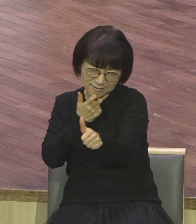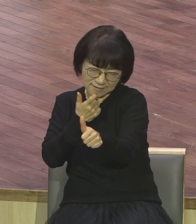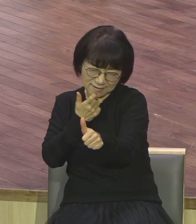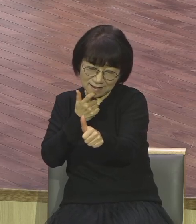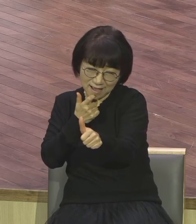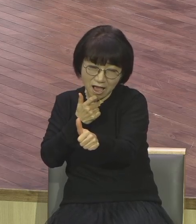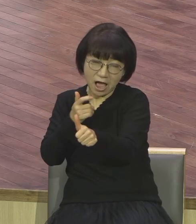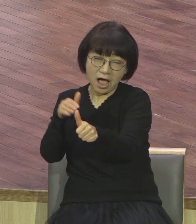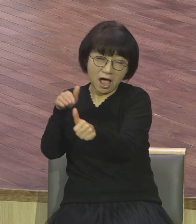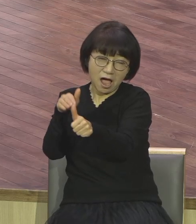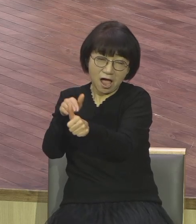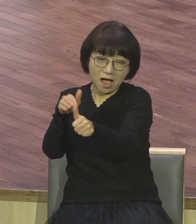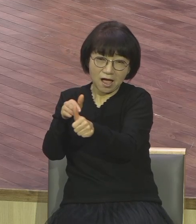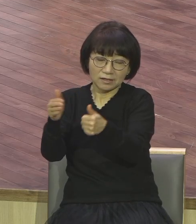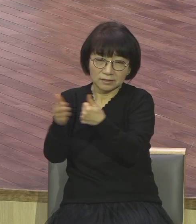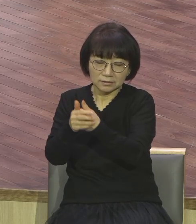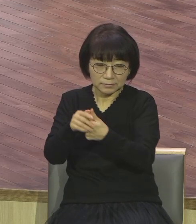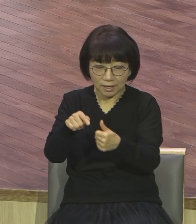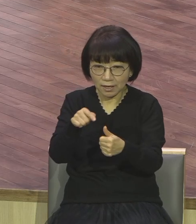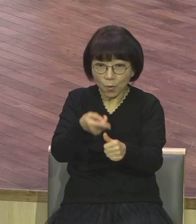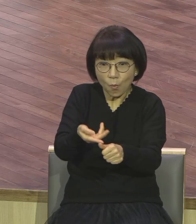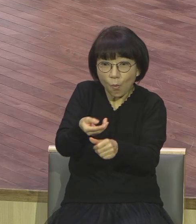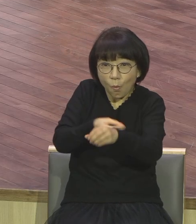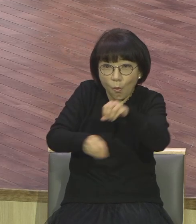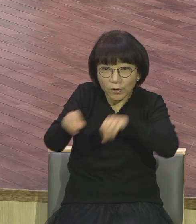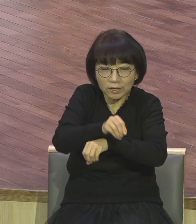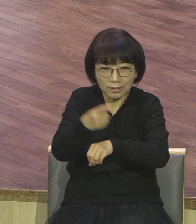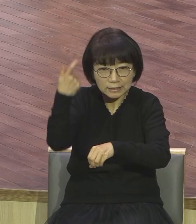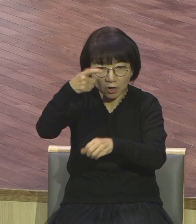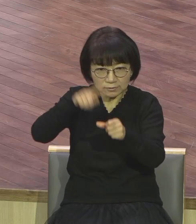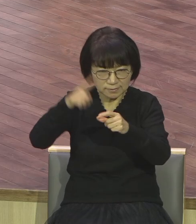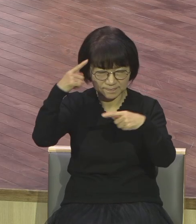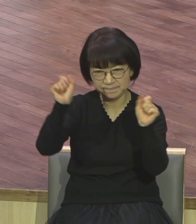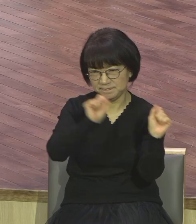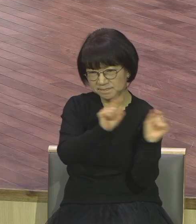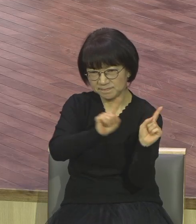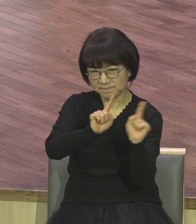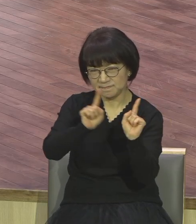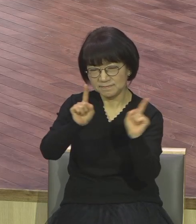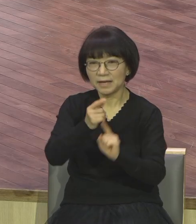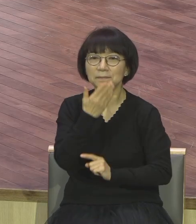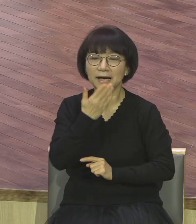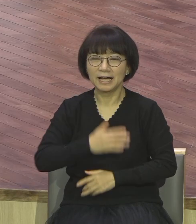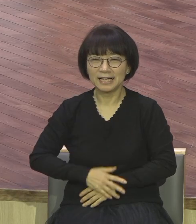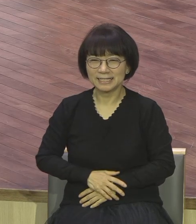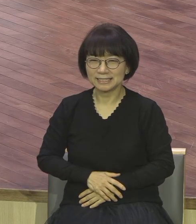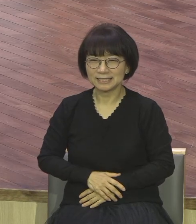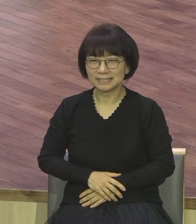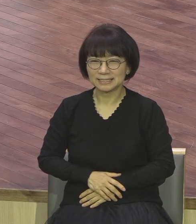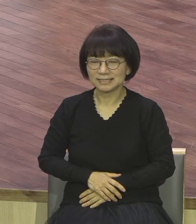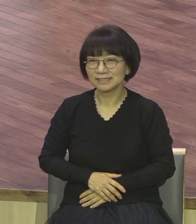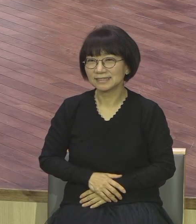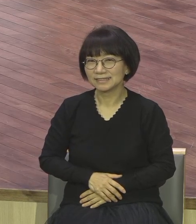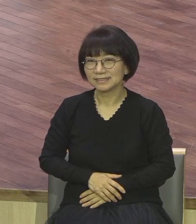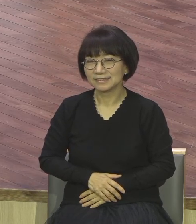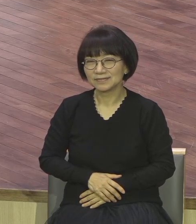힘들게 하기 때문에 영적으로 깨어있을 수 있어요 깨어있을 수 있는 깨어있을 수 있는 그런 시간표란 말이에요